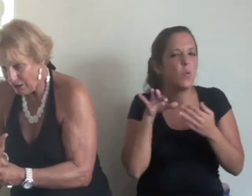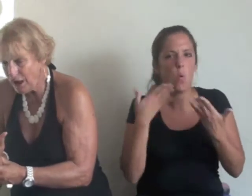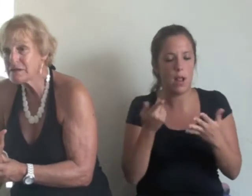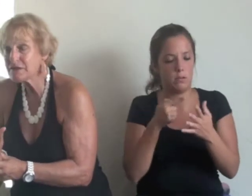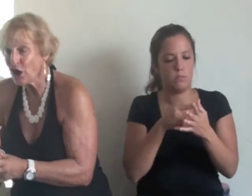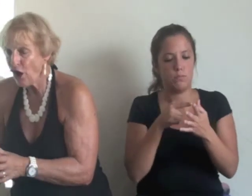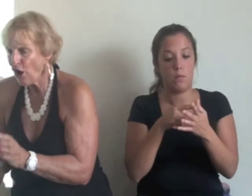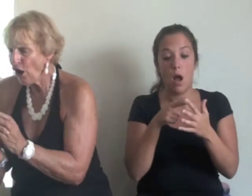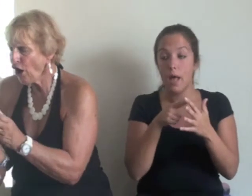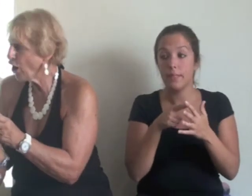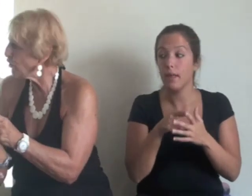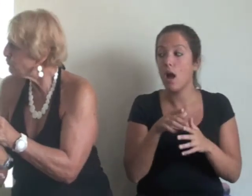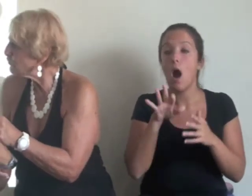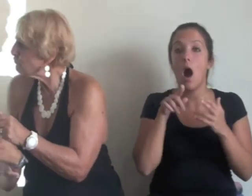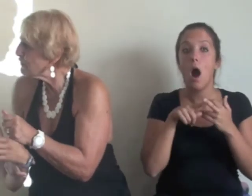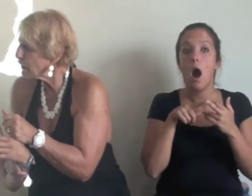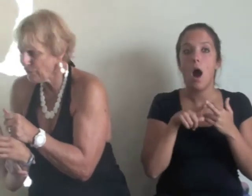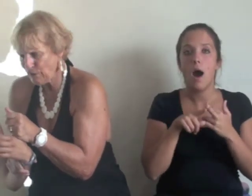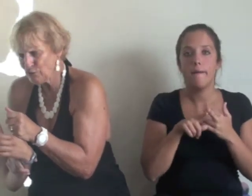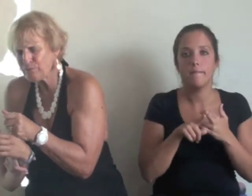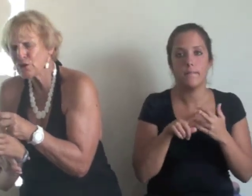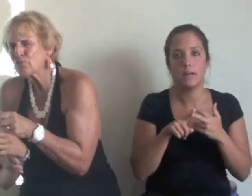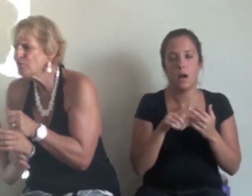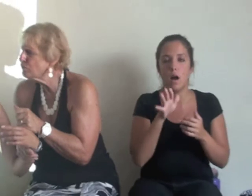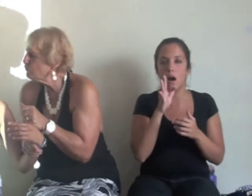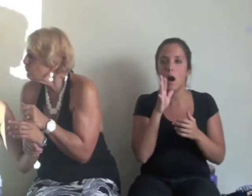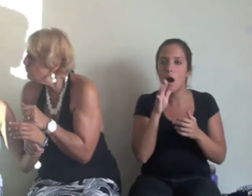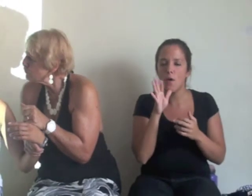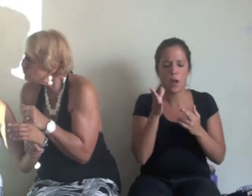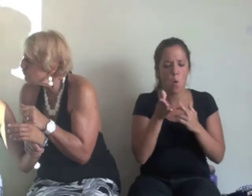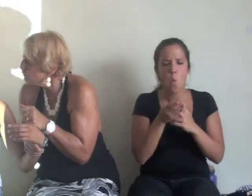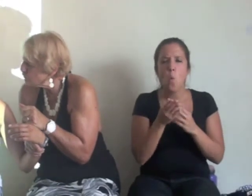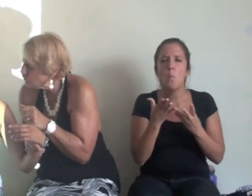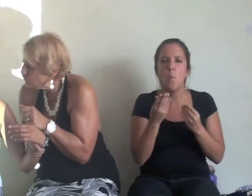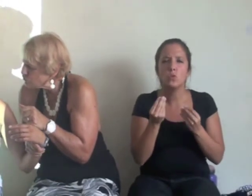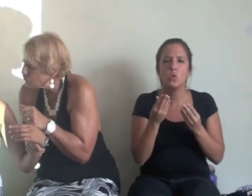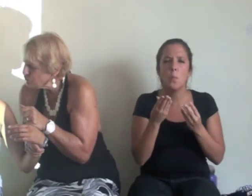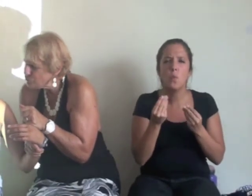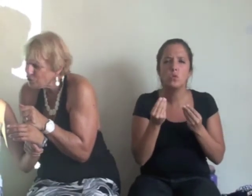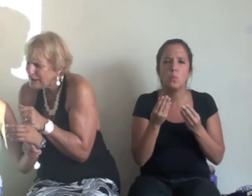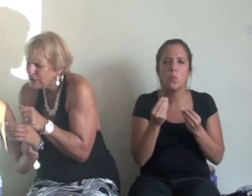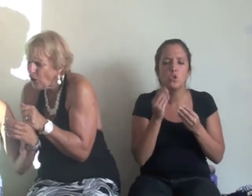¡Este! ¡Ay! Pues mira, le vamos a poner mucho, mucho, mucho cariño.